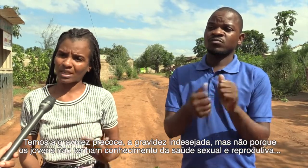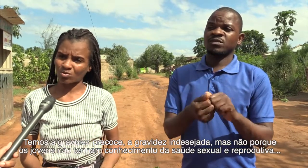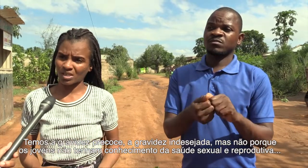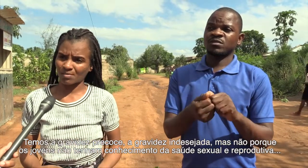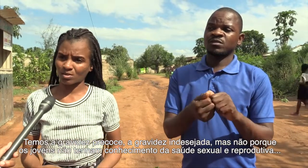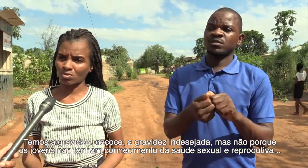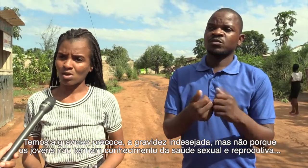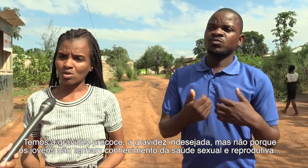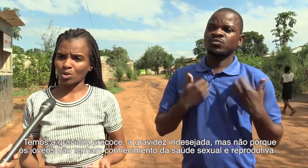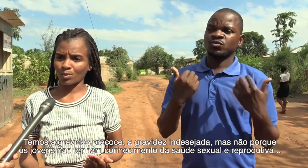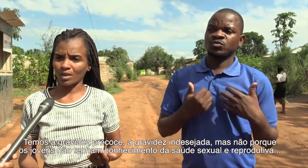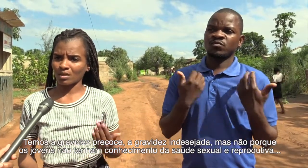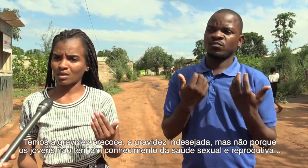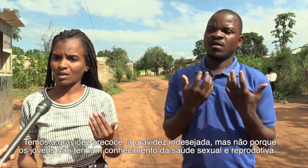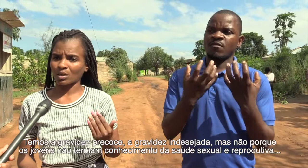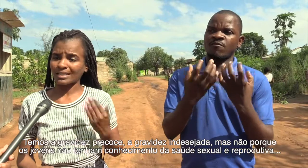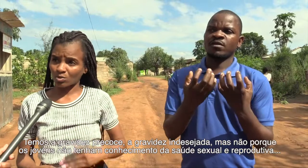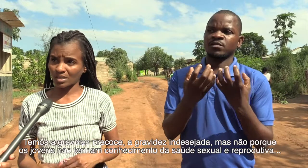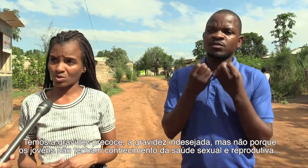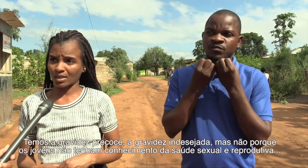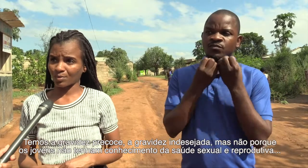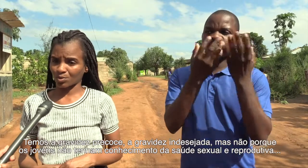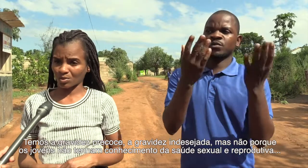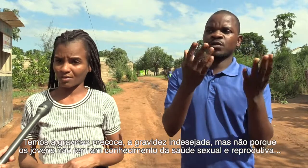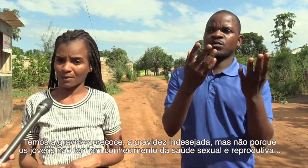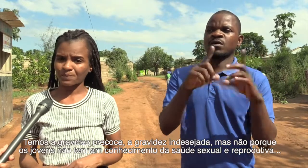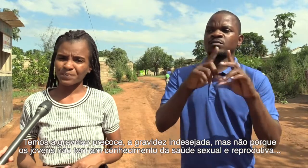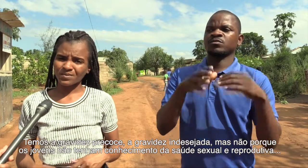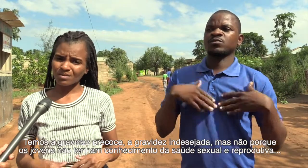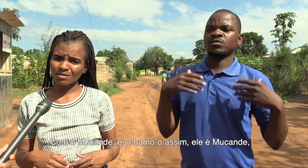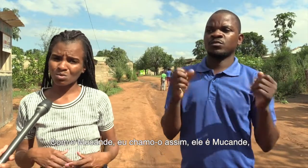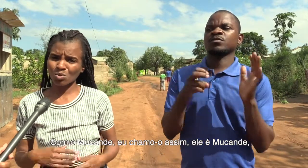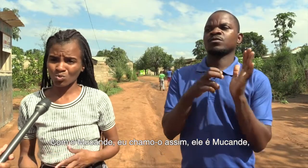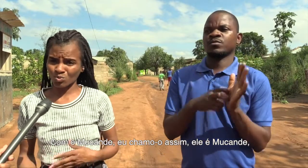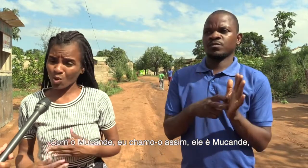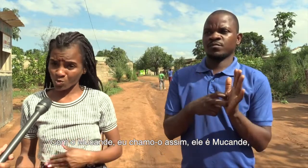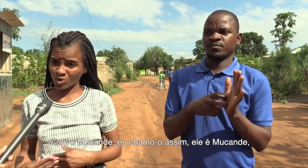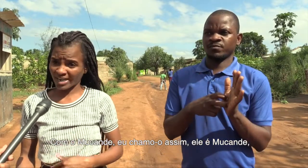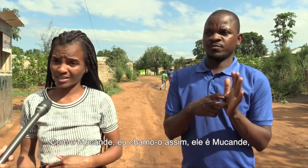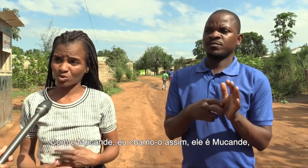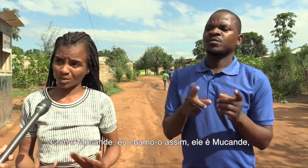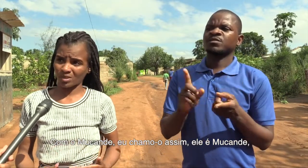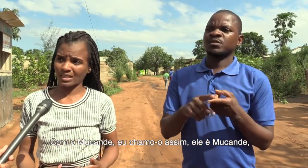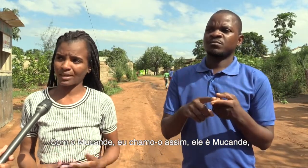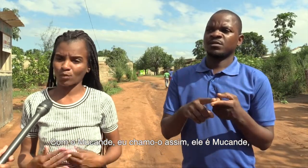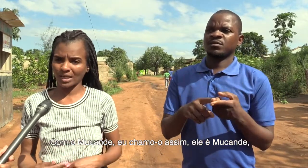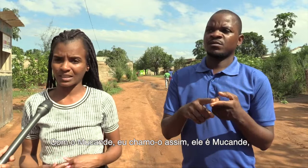tem conhecimento sobre a saúde sexual e reprodutiva. Com o Mukandi, eu chamo assim, Mukandi.